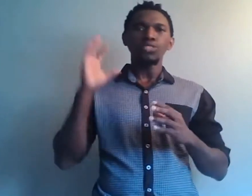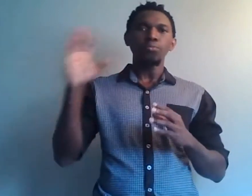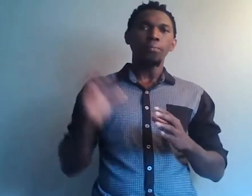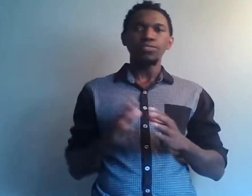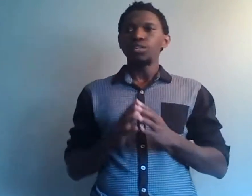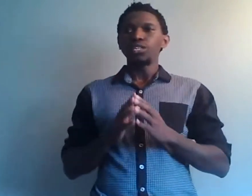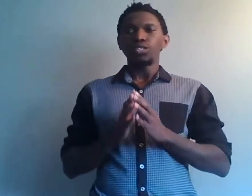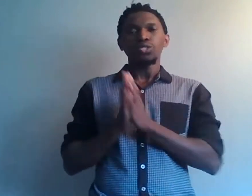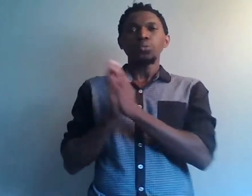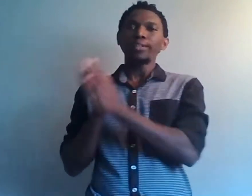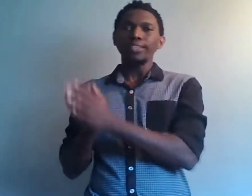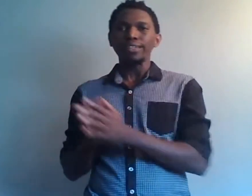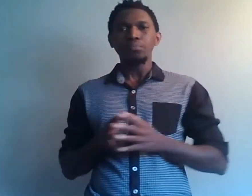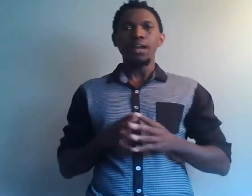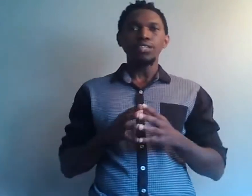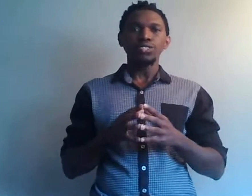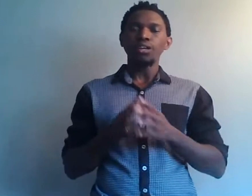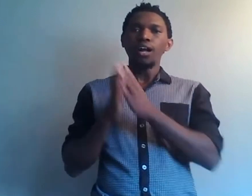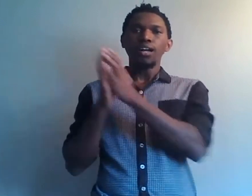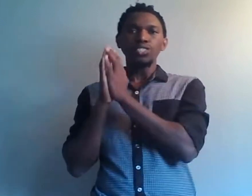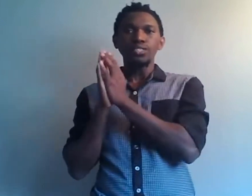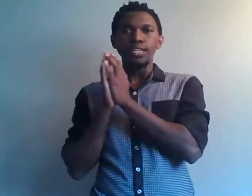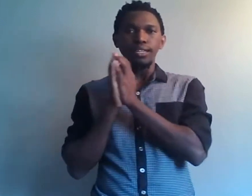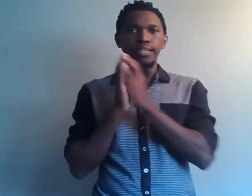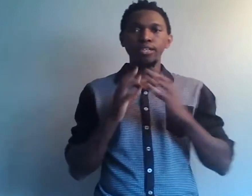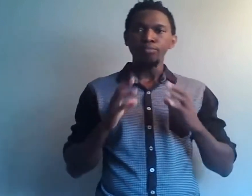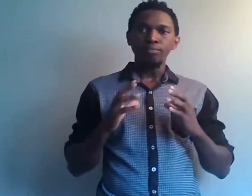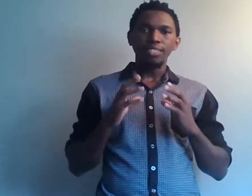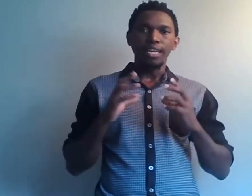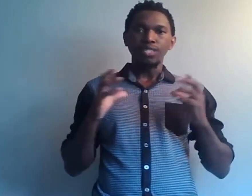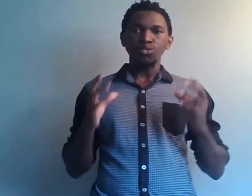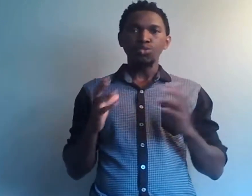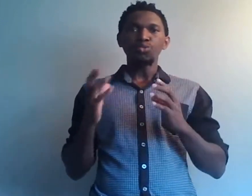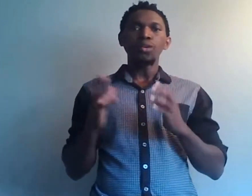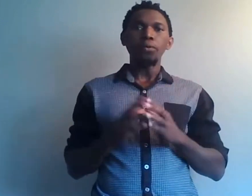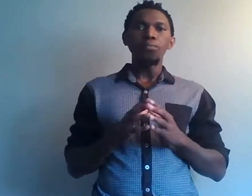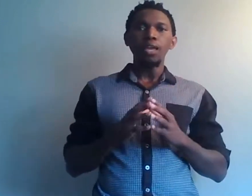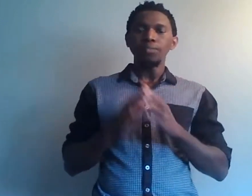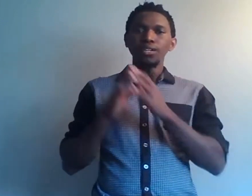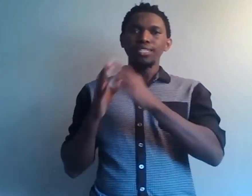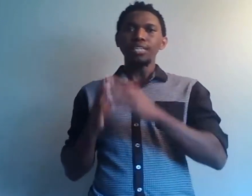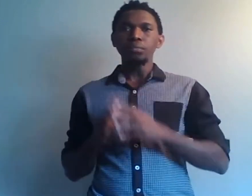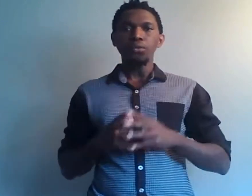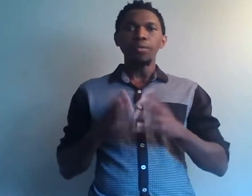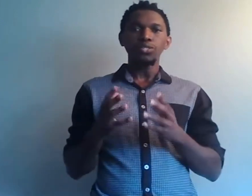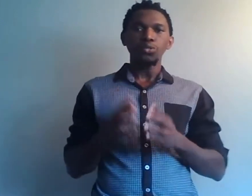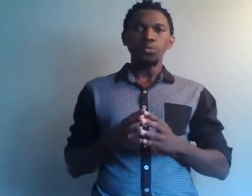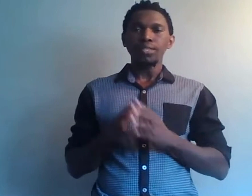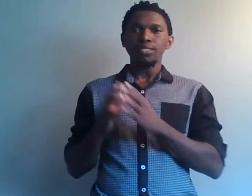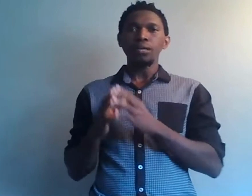suis pas intéressé par l'argent, l'argent est la source de tous les problèmes. Regarde un peu comment les choses se passent. Regarde